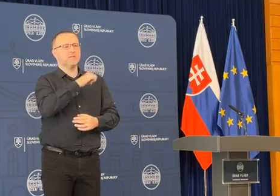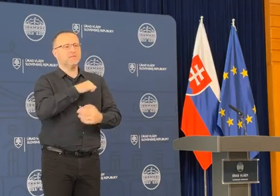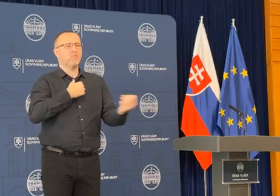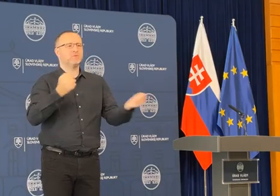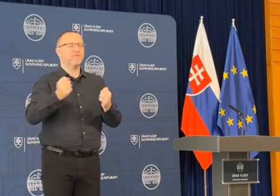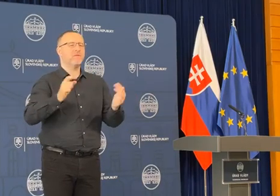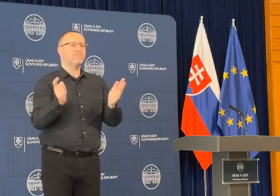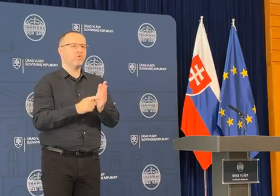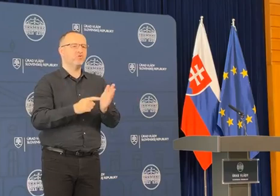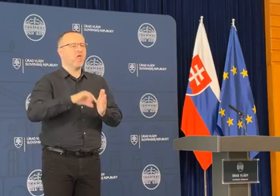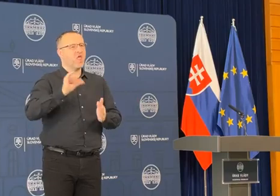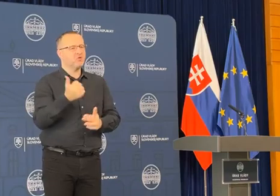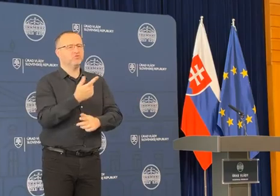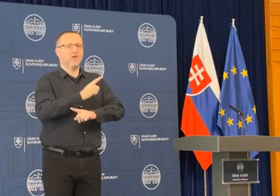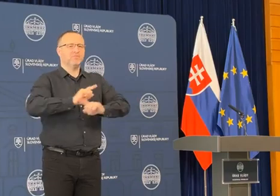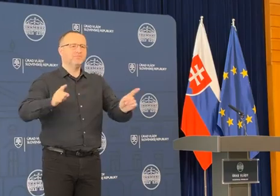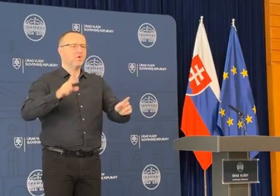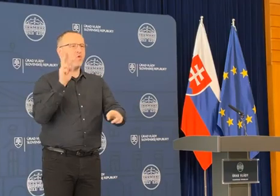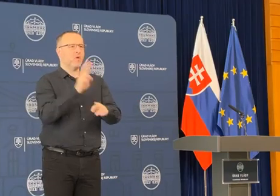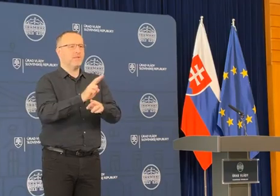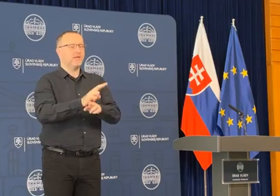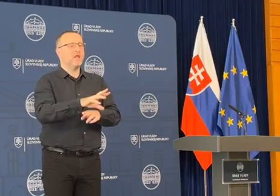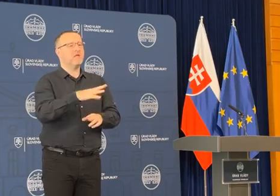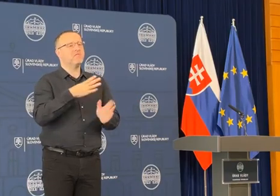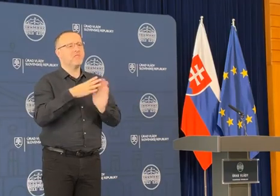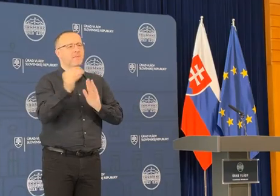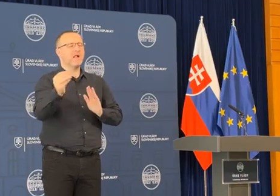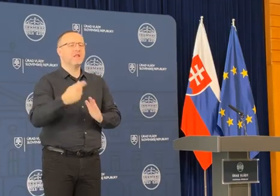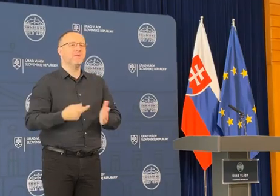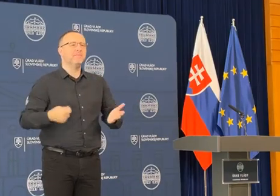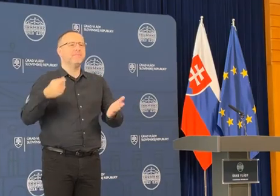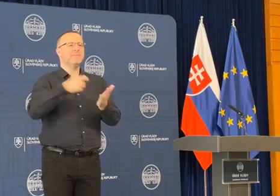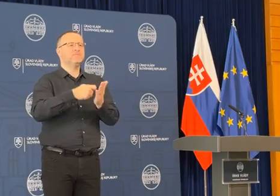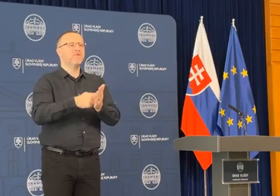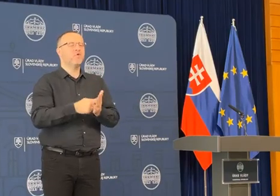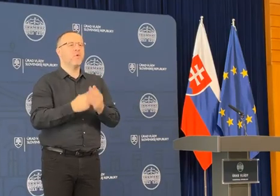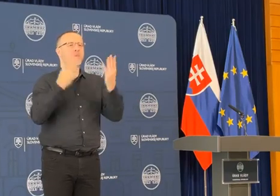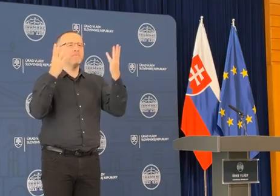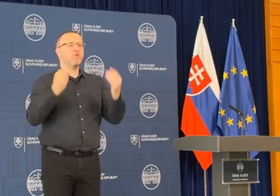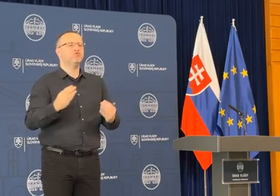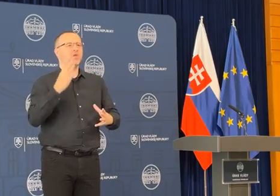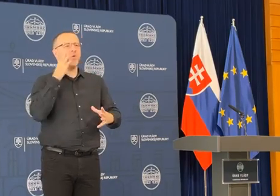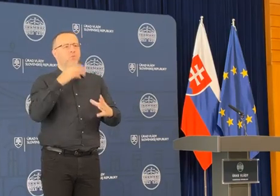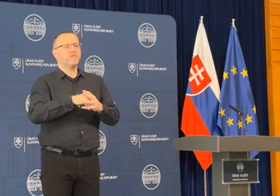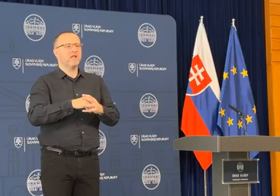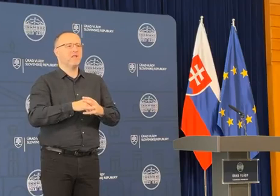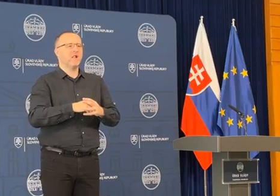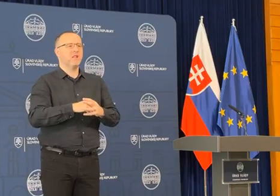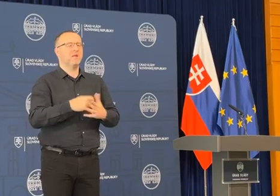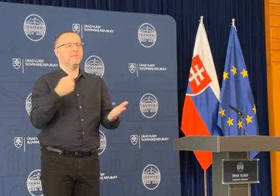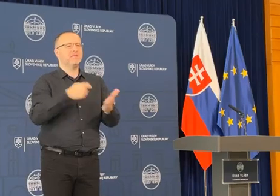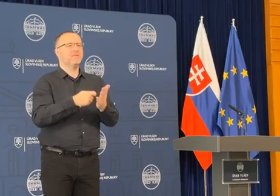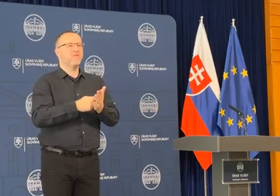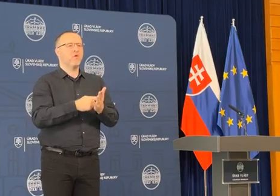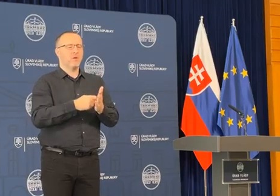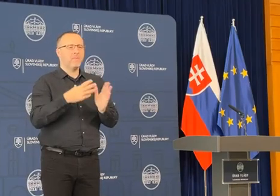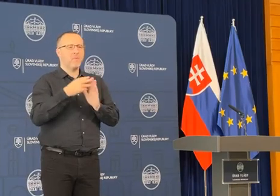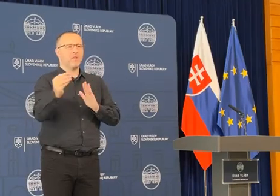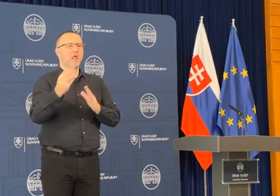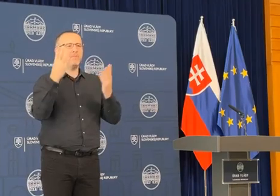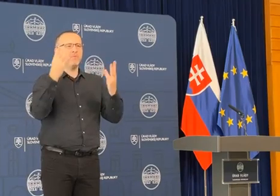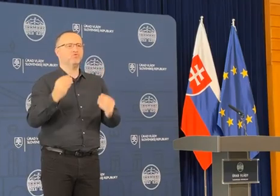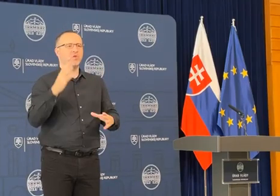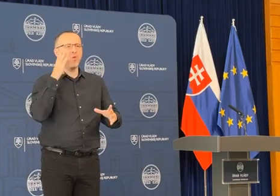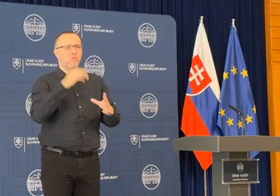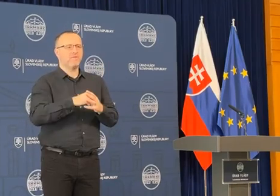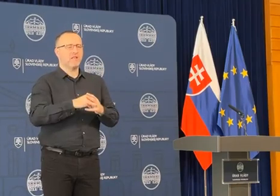nejaké ďalšie opatrenia, napríklad, aby dostávali nejaký príspevok na počet obyvateľov, teda aby bol príspevok viazaný na obyvateľa. Plánujú